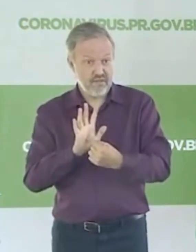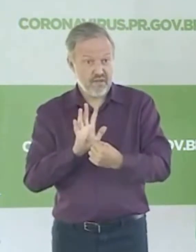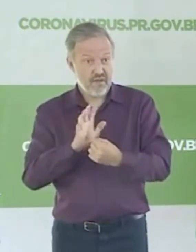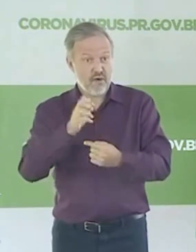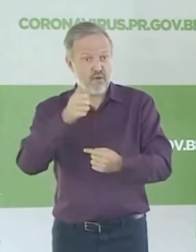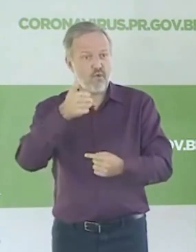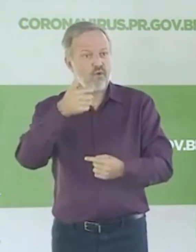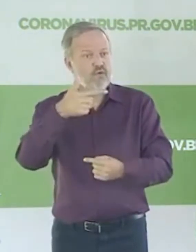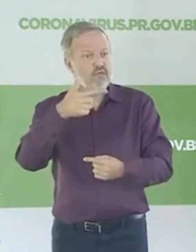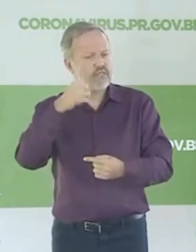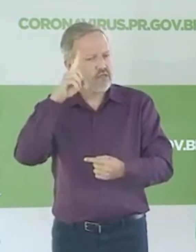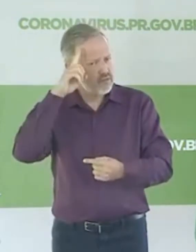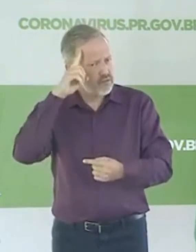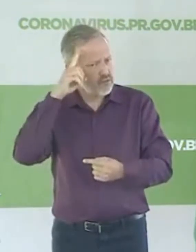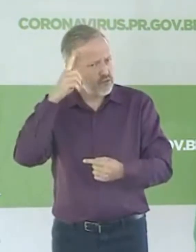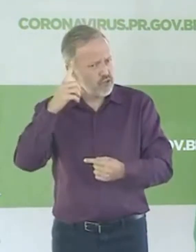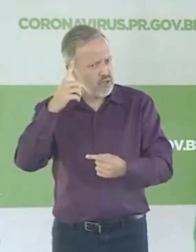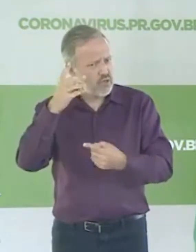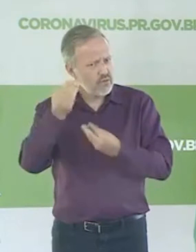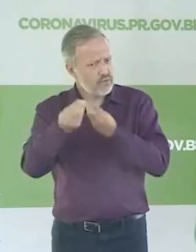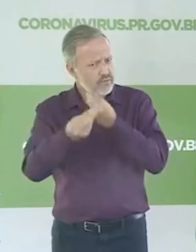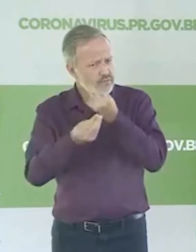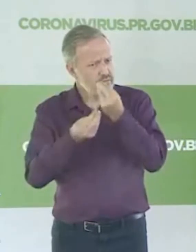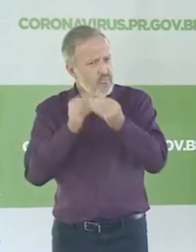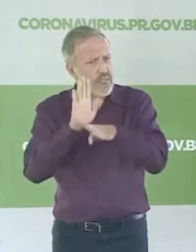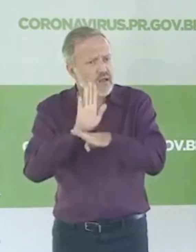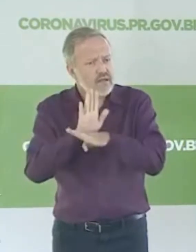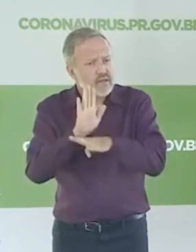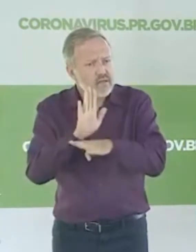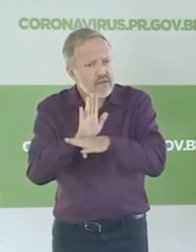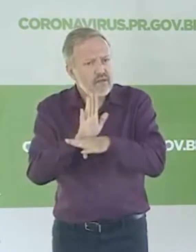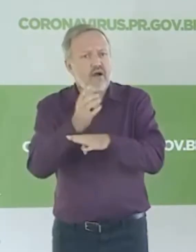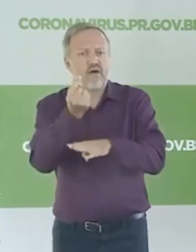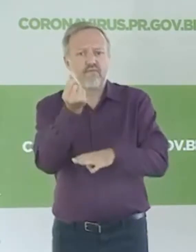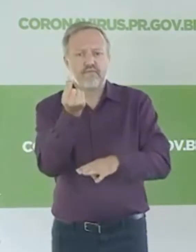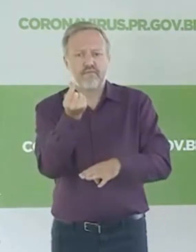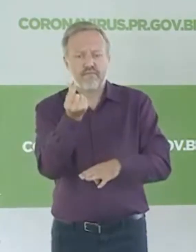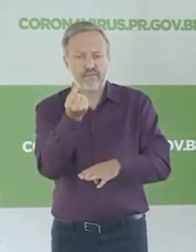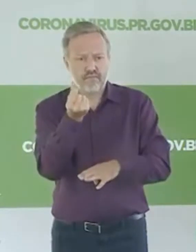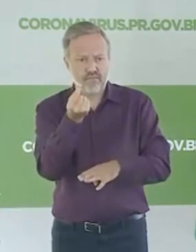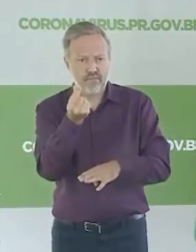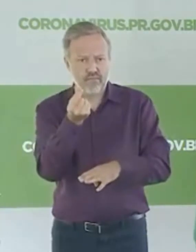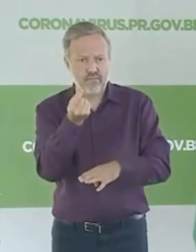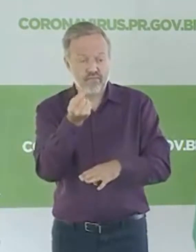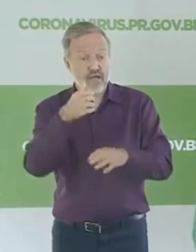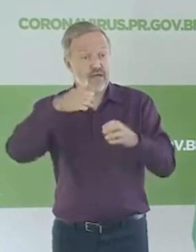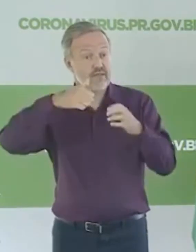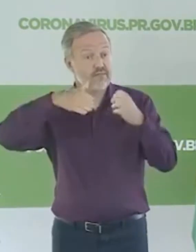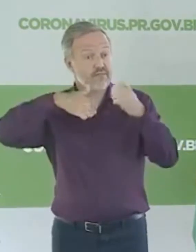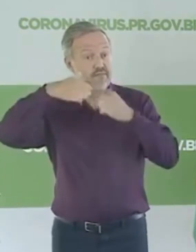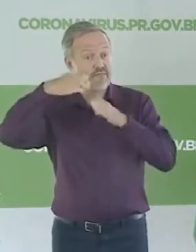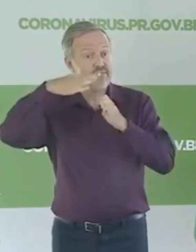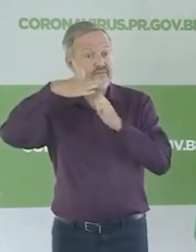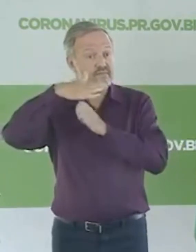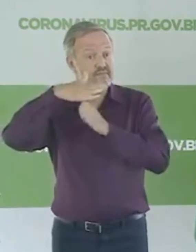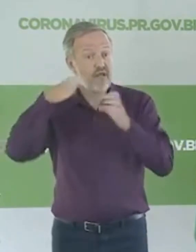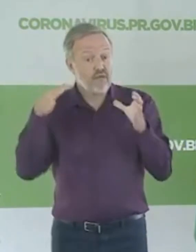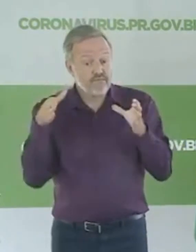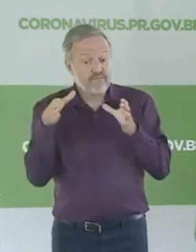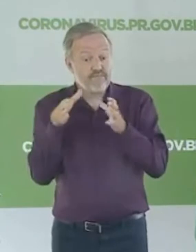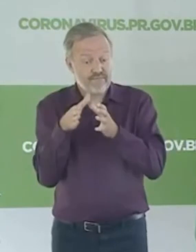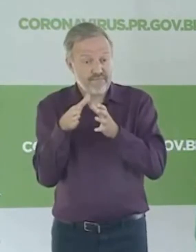dois dias aí, todo um pacote de investimento no setor econômico para as empresas, microempresas,